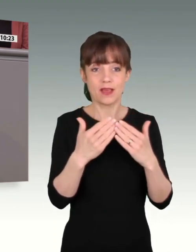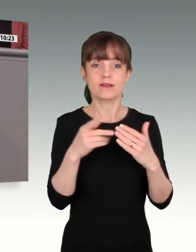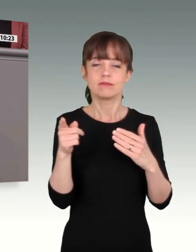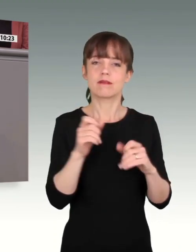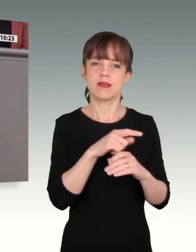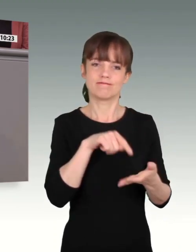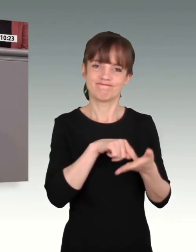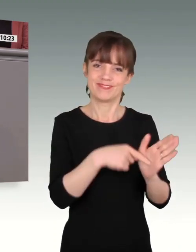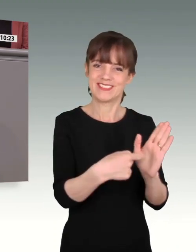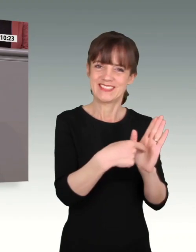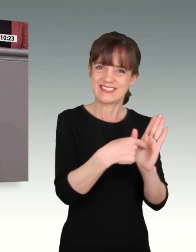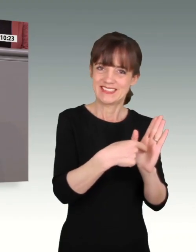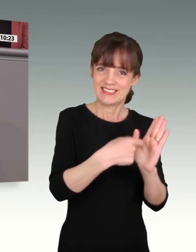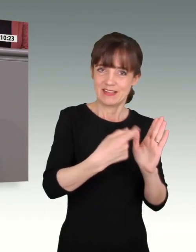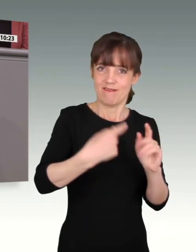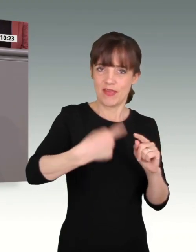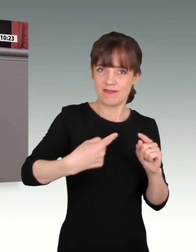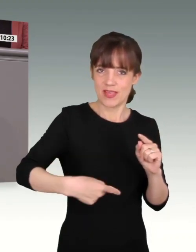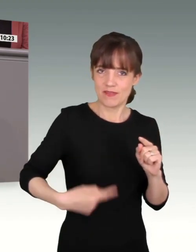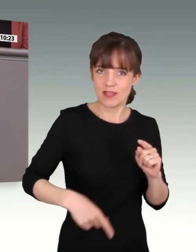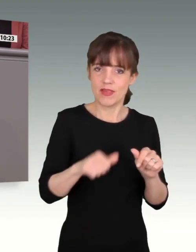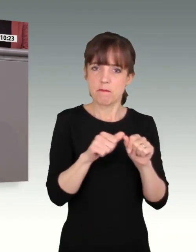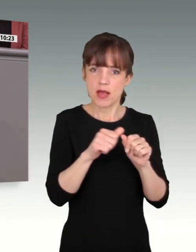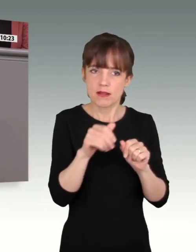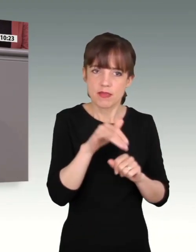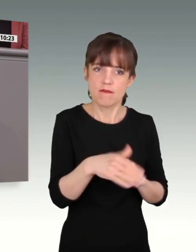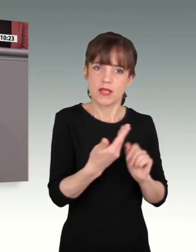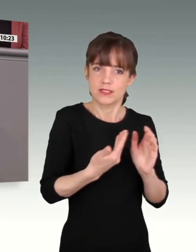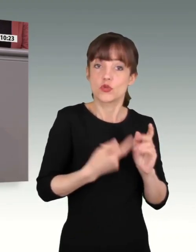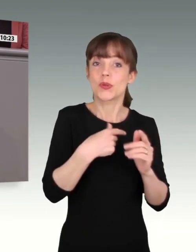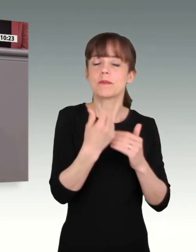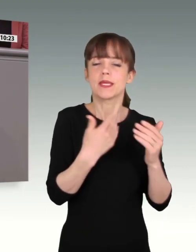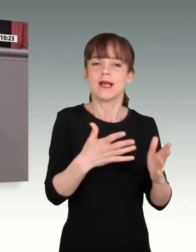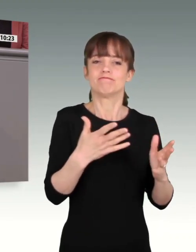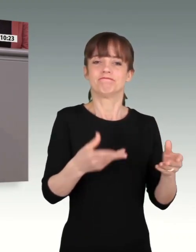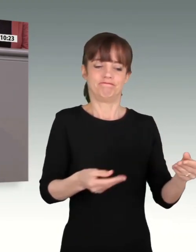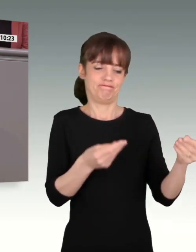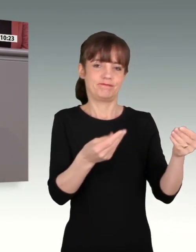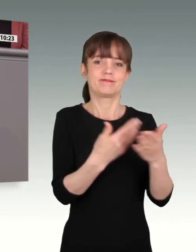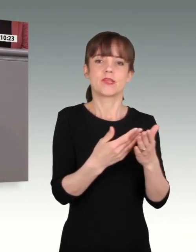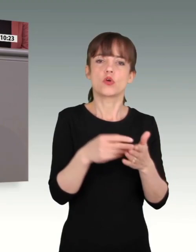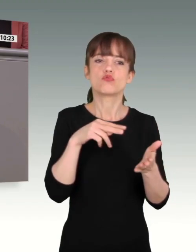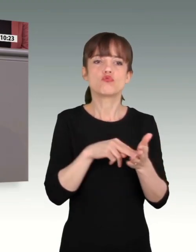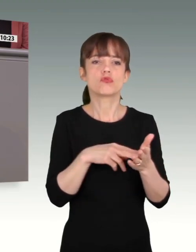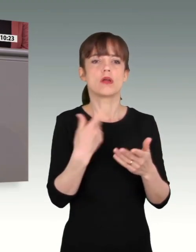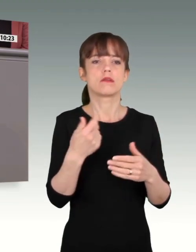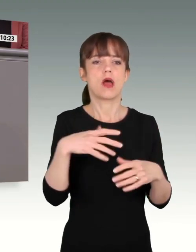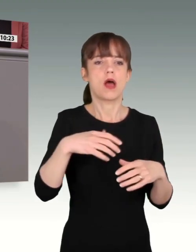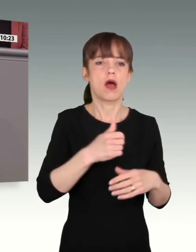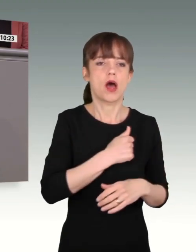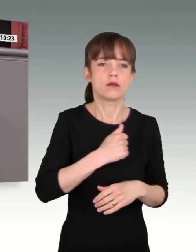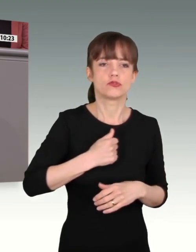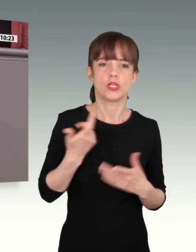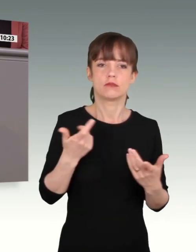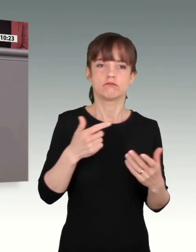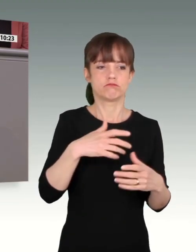gesamte Bundeswehr, sondern nur für die 184.000 Soldatinnen und Soldaten möchte ich einfach, weil sonst auch das ein bisschen oft untergeht, möchte ich auch